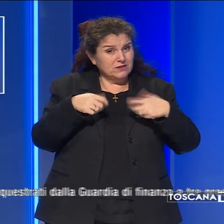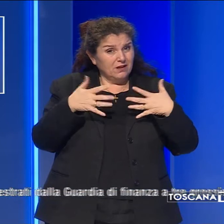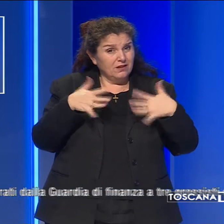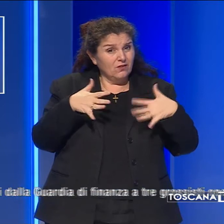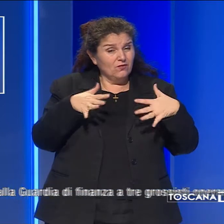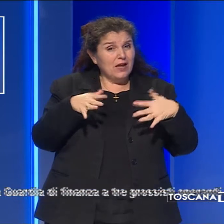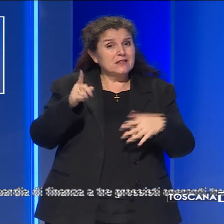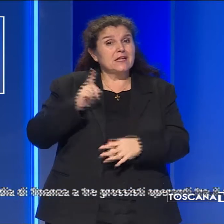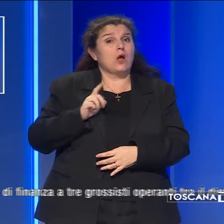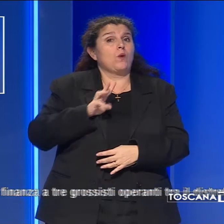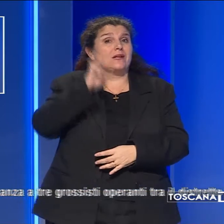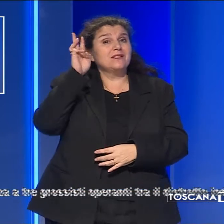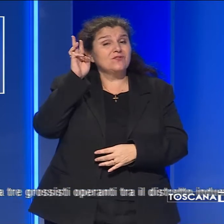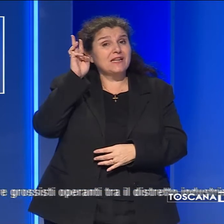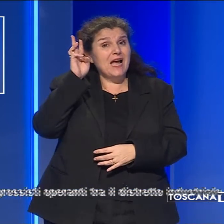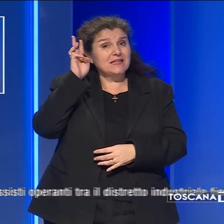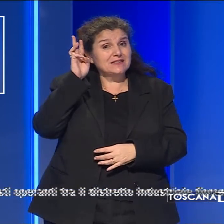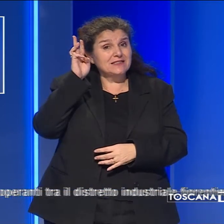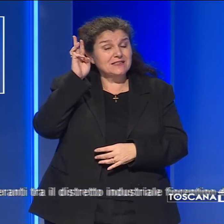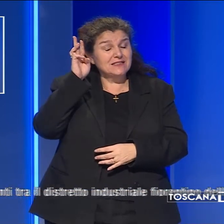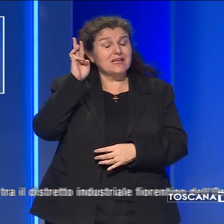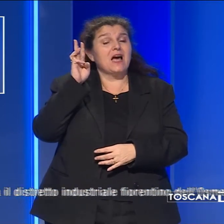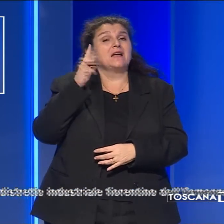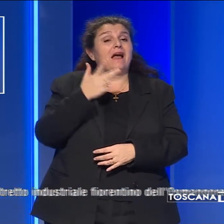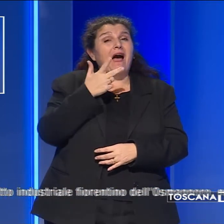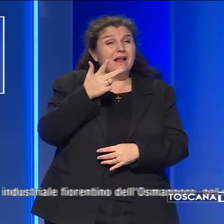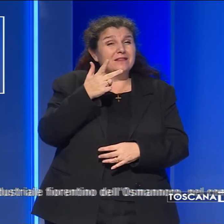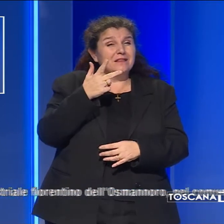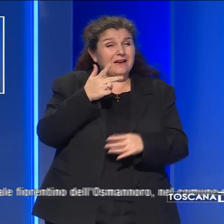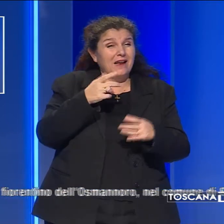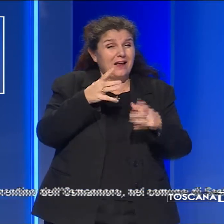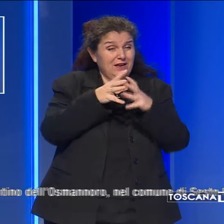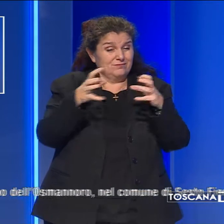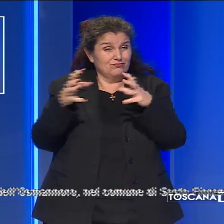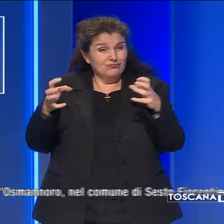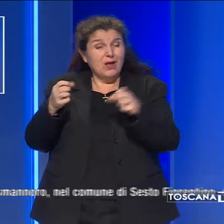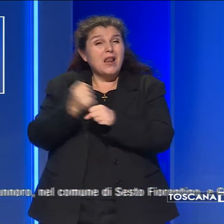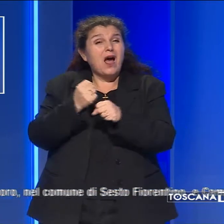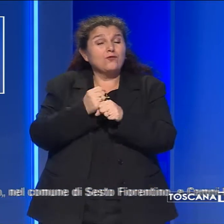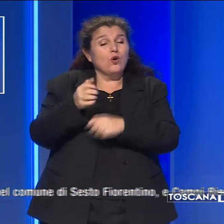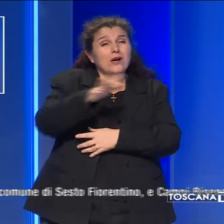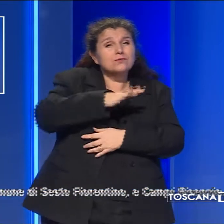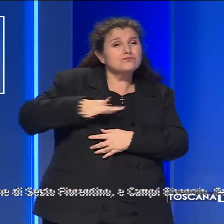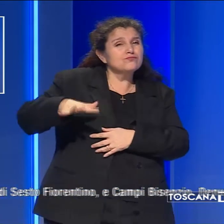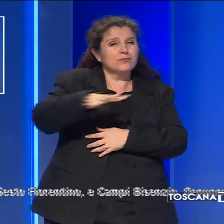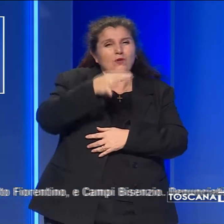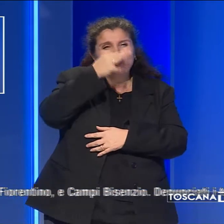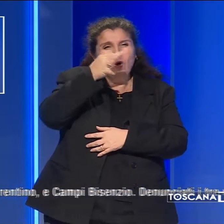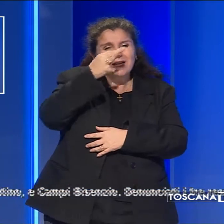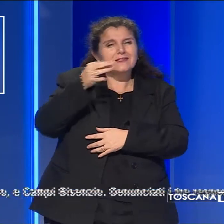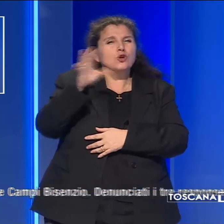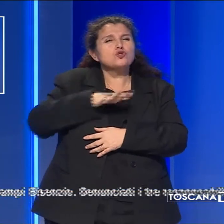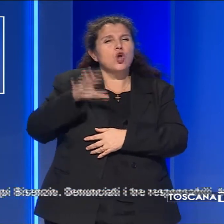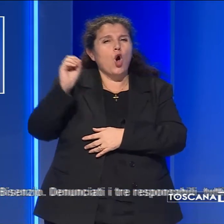Guardia di Finanza a tre grossisti che operano tra il distretto industriale Fiorentino del Los